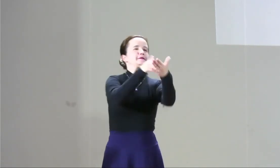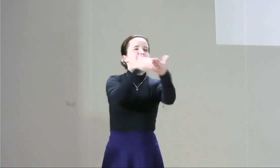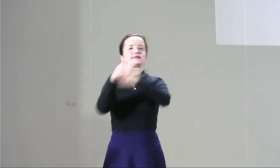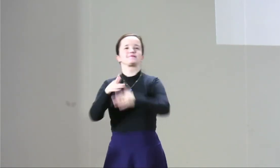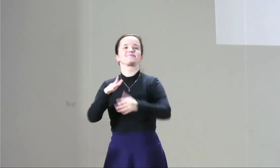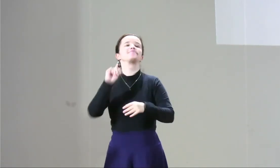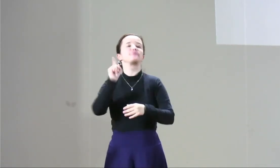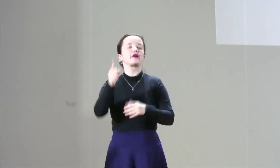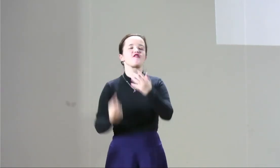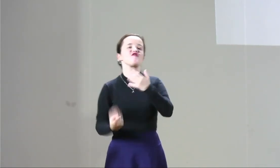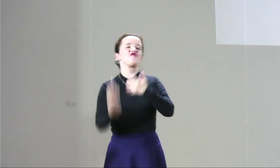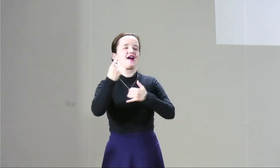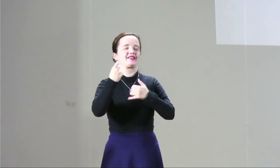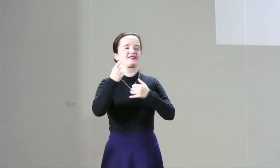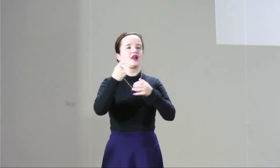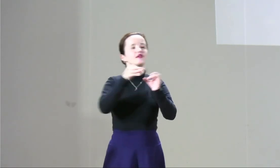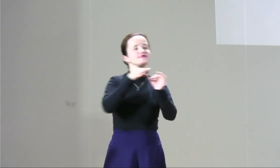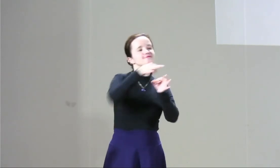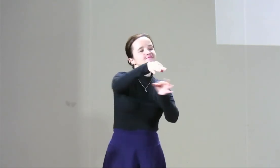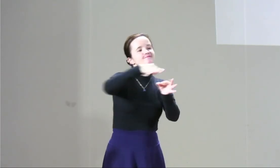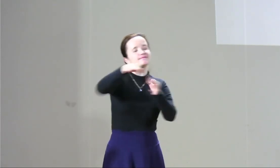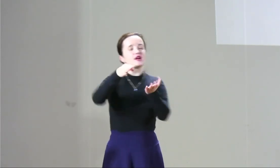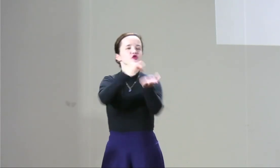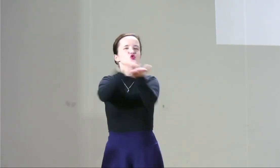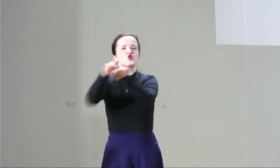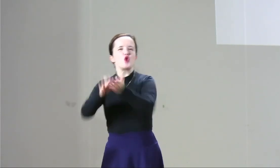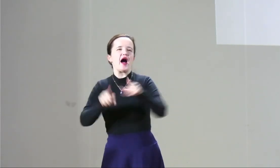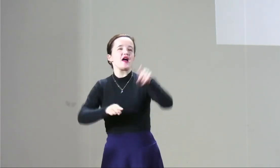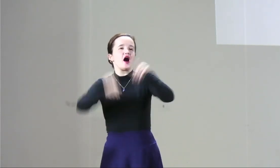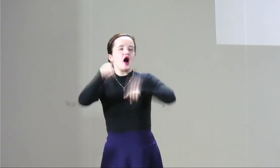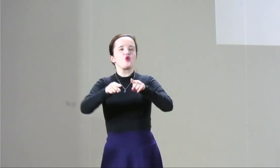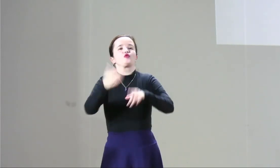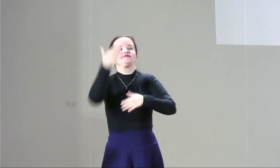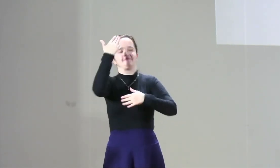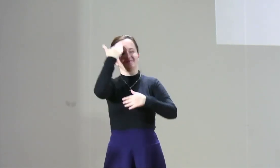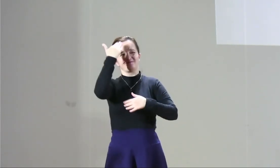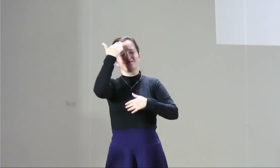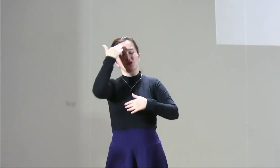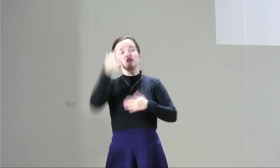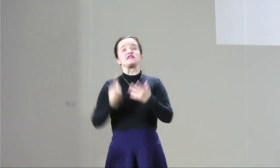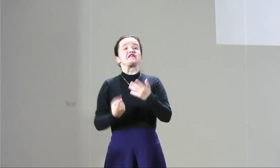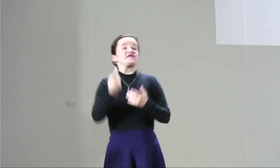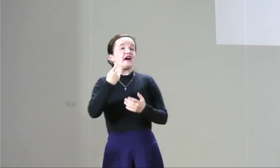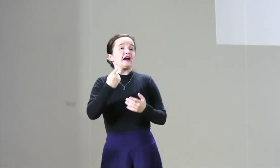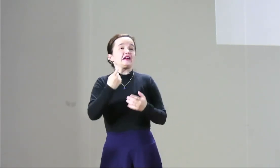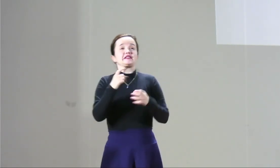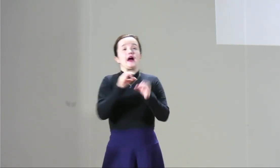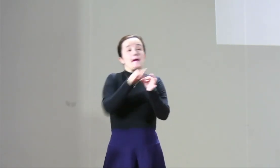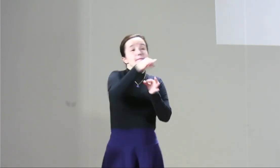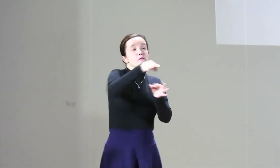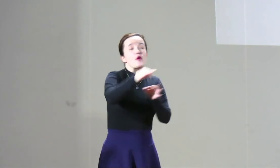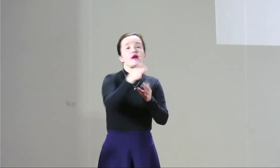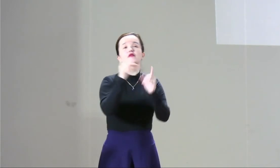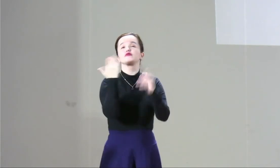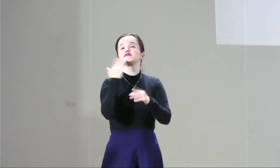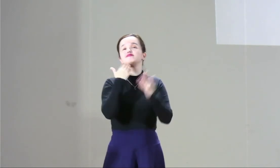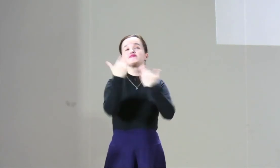colectivos hemos hecho incidencias para eliminar estas barreras pero aún debemos trabajar hay lugares donde ciudades donde aún se tienen que